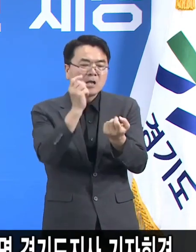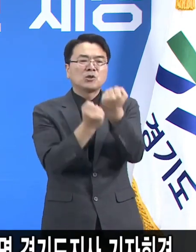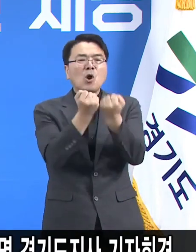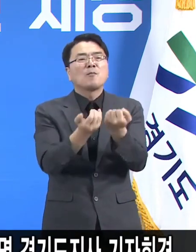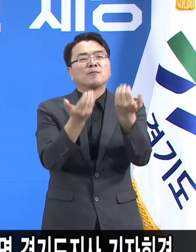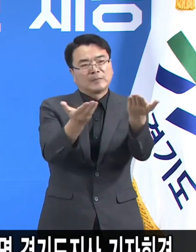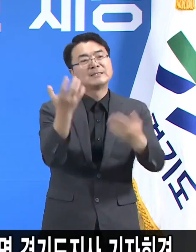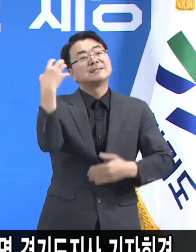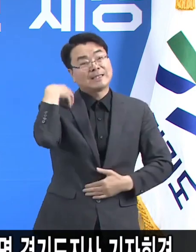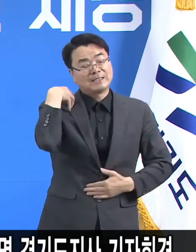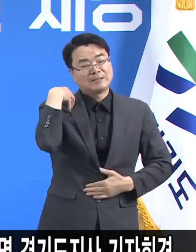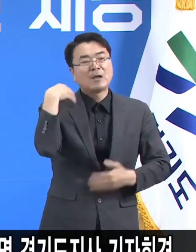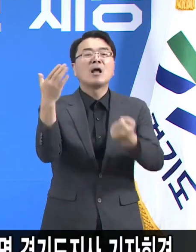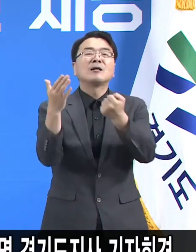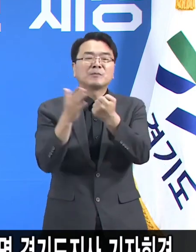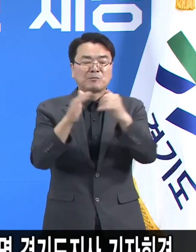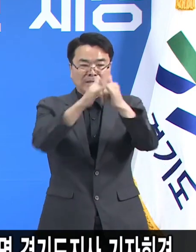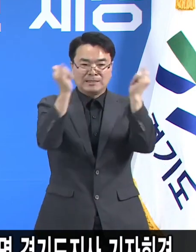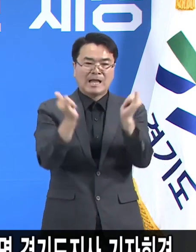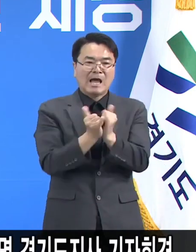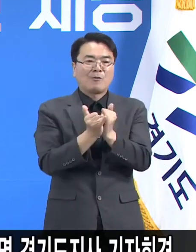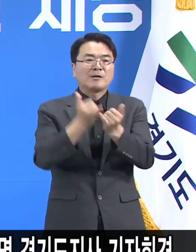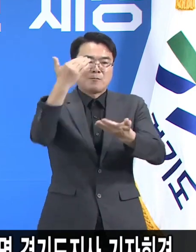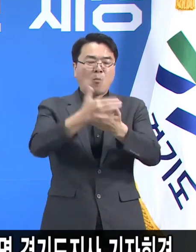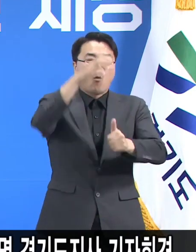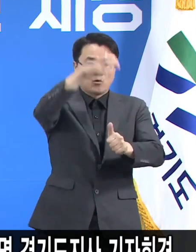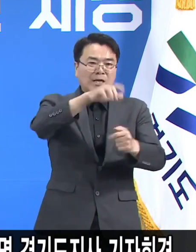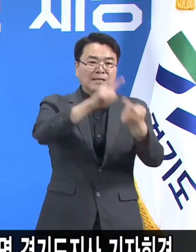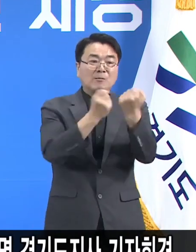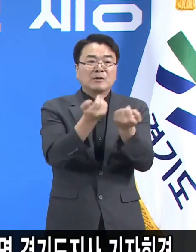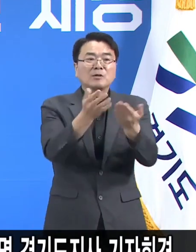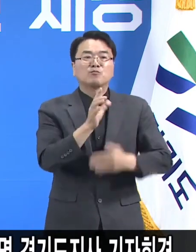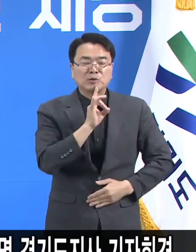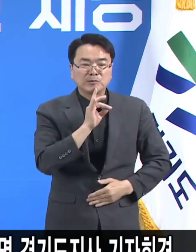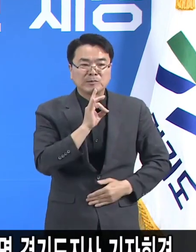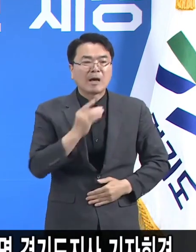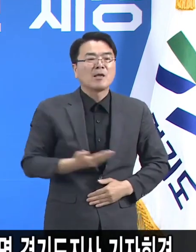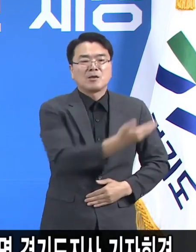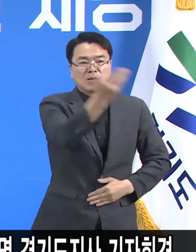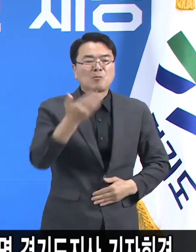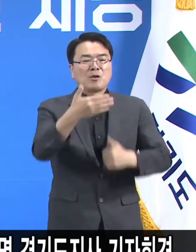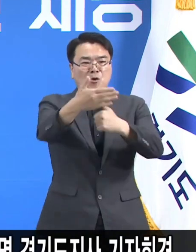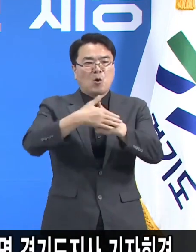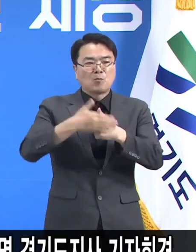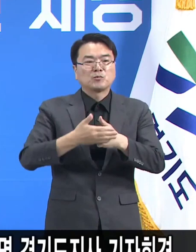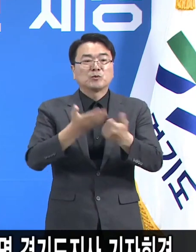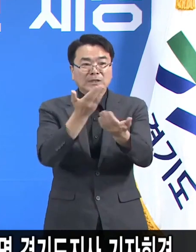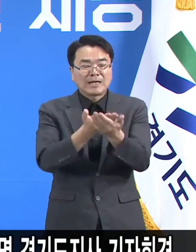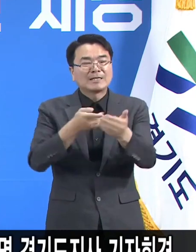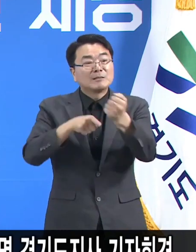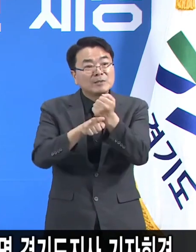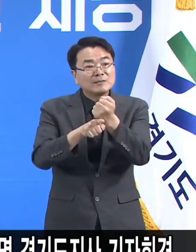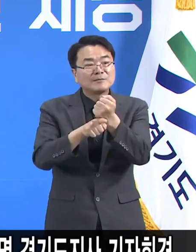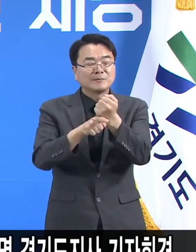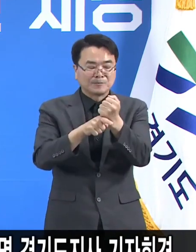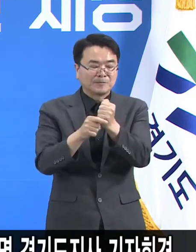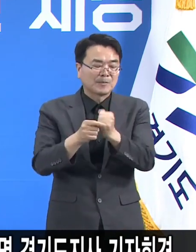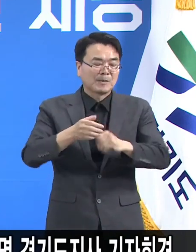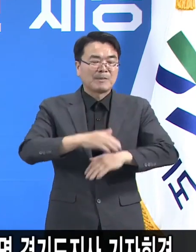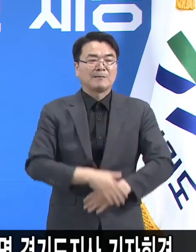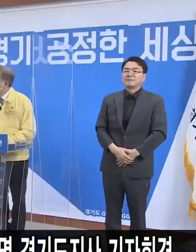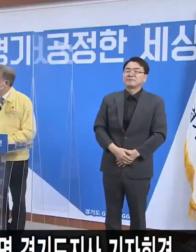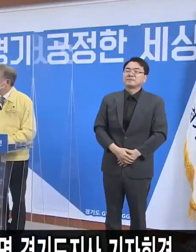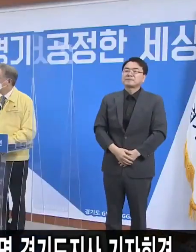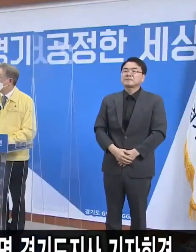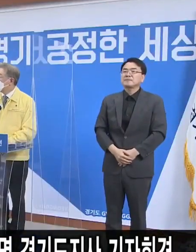전면 봉쇄 상태가 오지 않도록 많은 협조를 부탁드린다. 이런 말씀을 드리는 것입니다. 수험방송 박일국